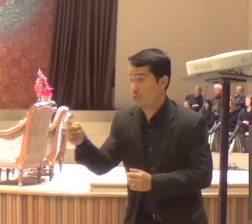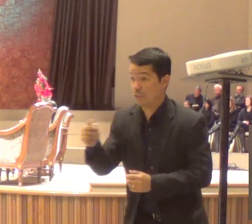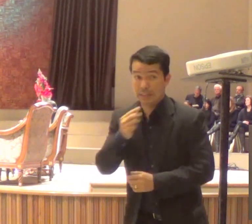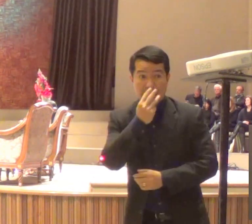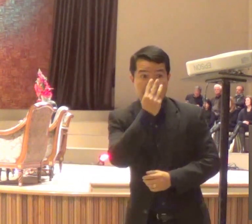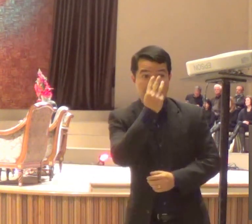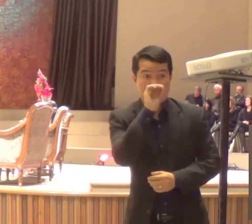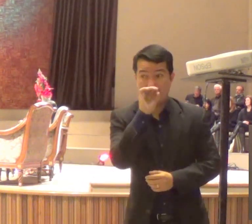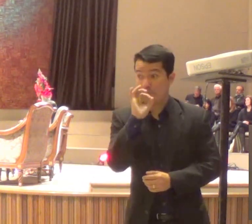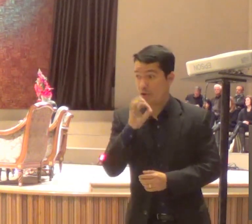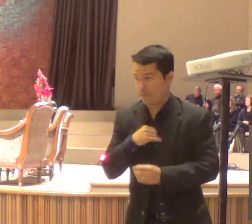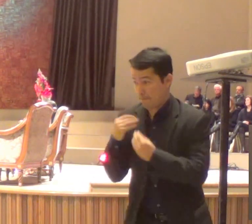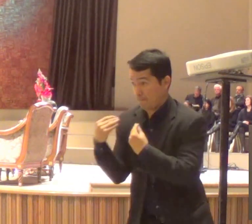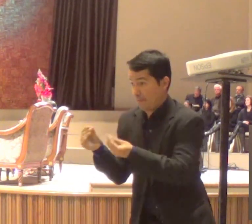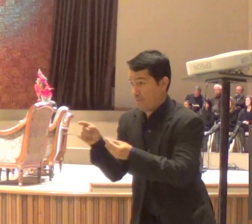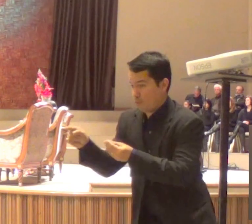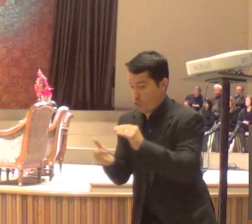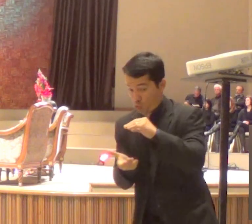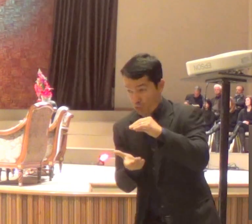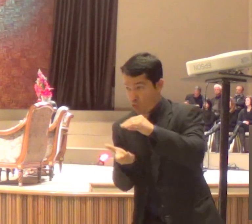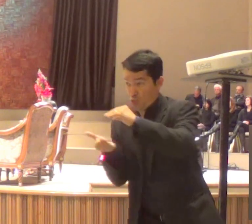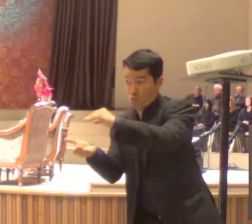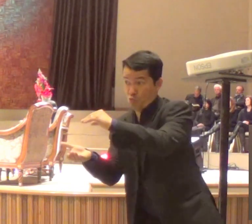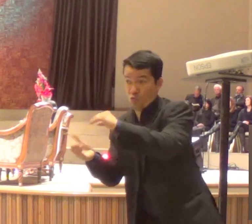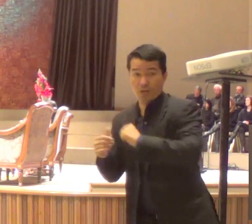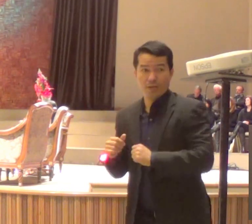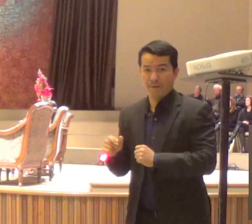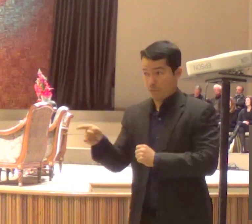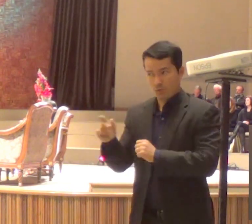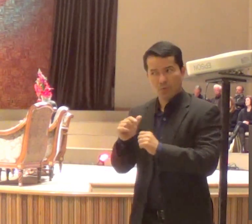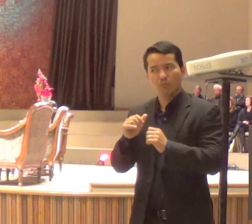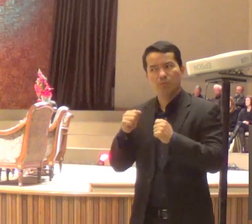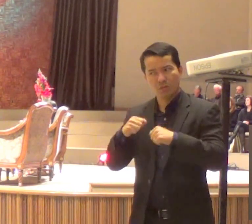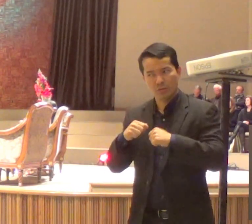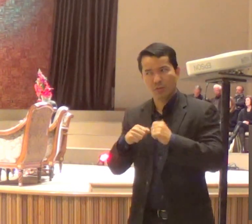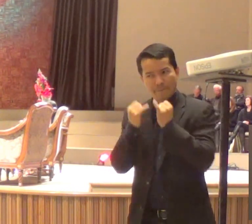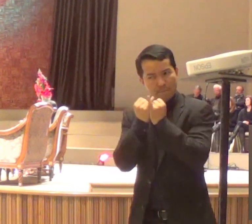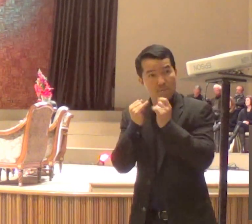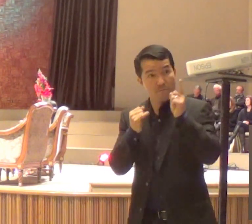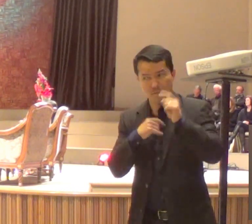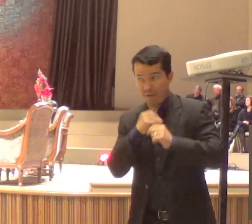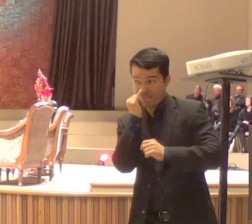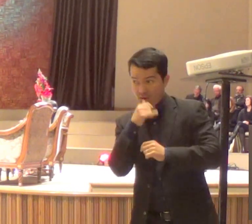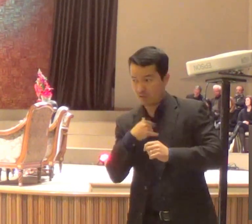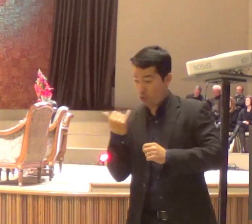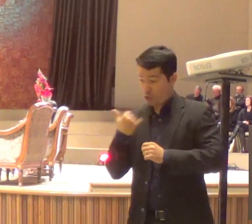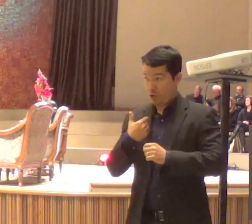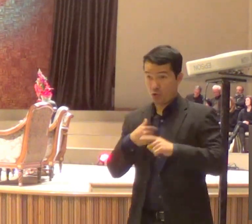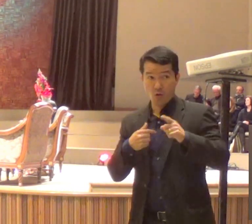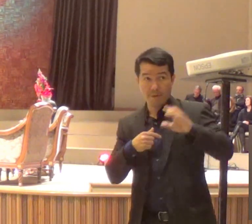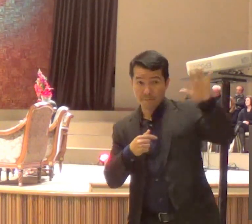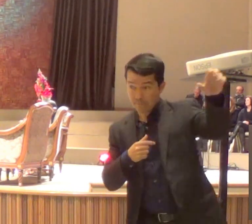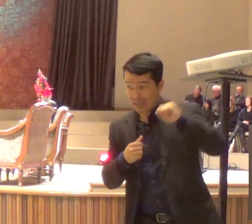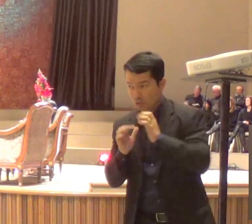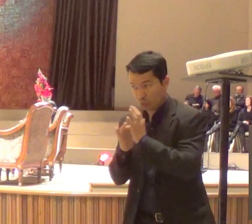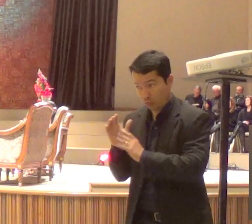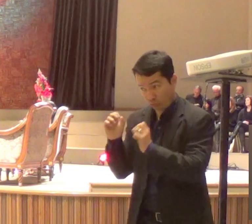colocaram ali, na mão de Judas, para ele levar a tropa que iria prender